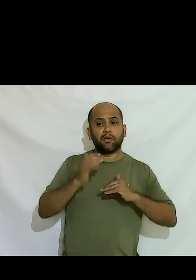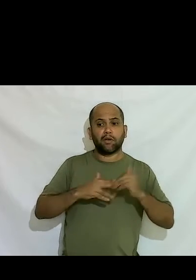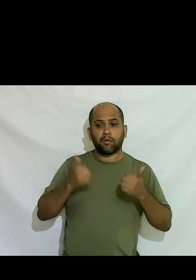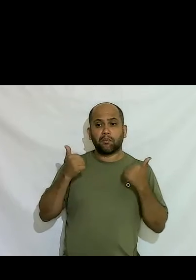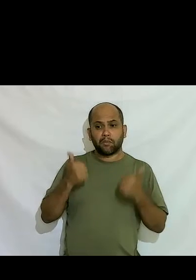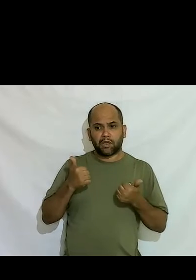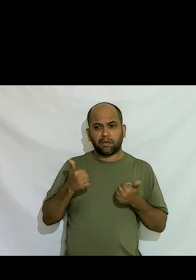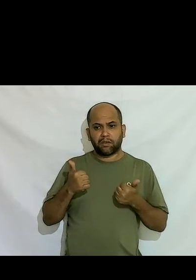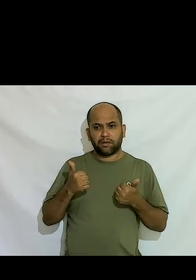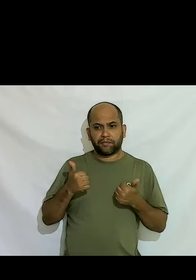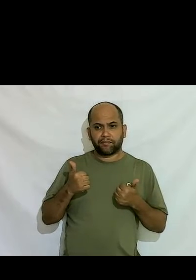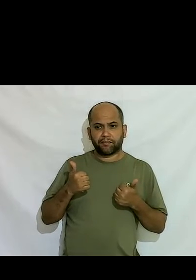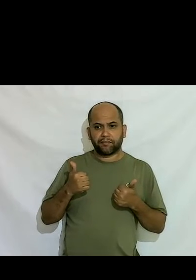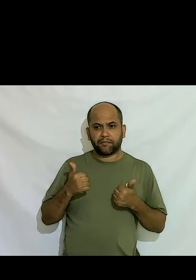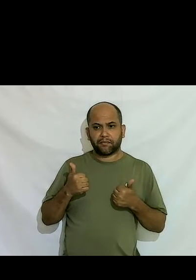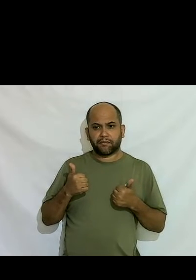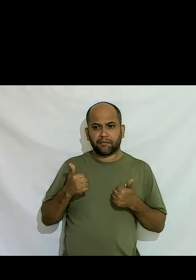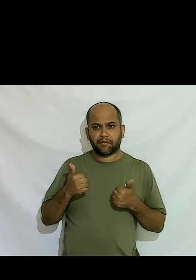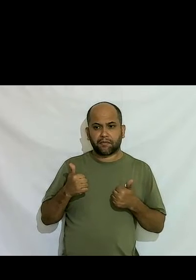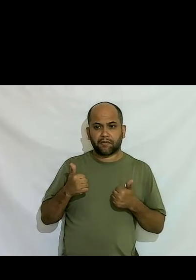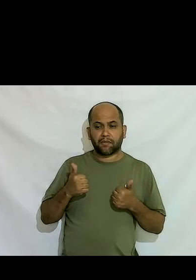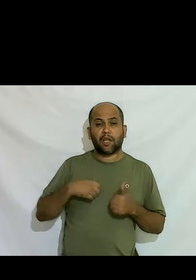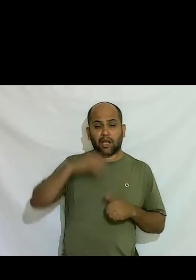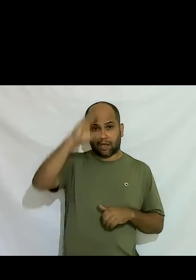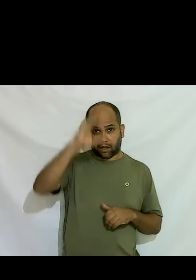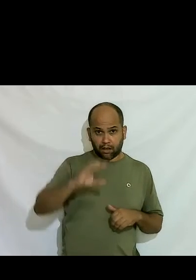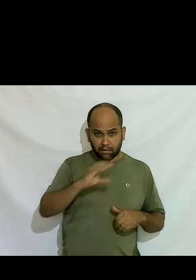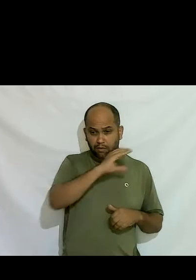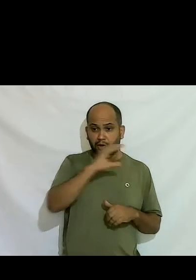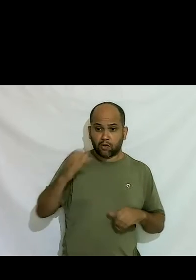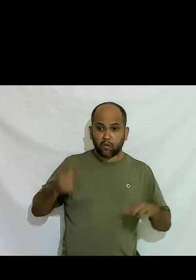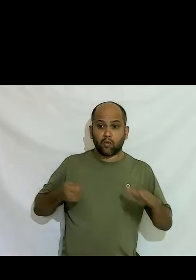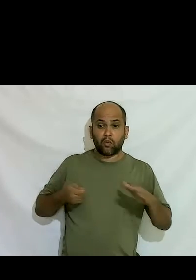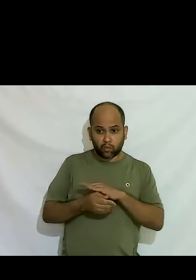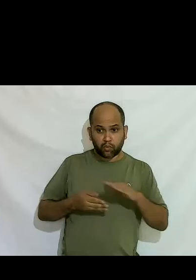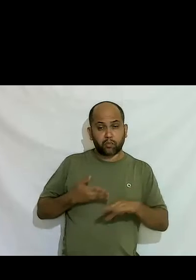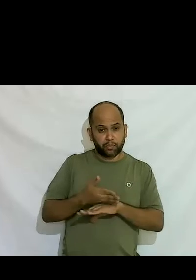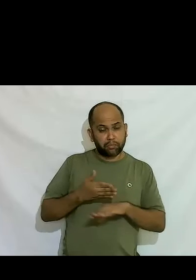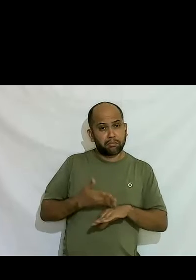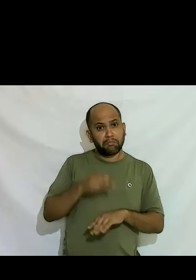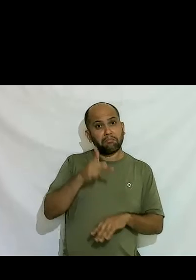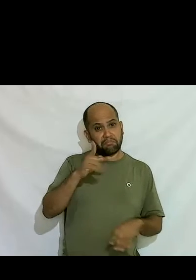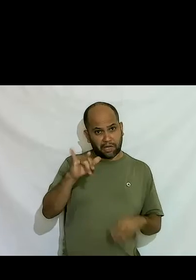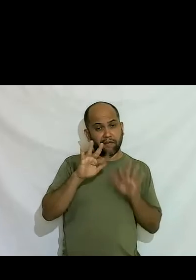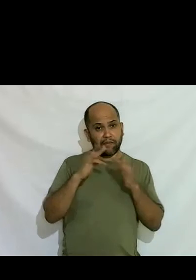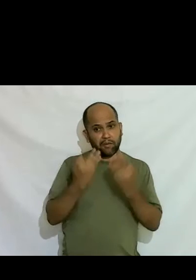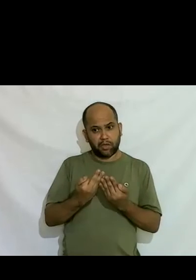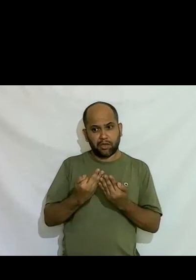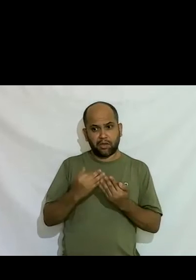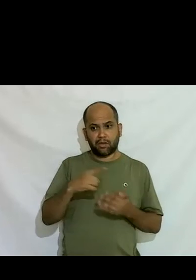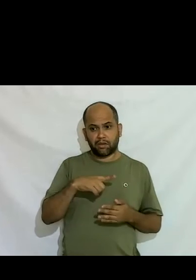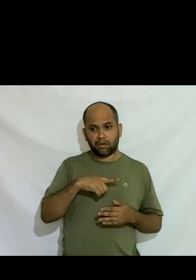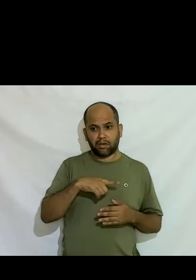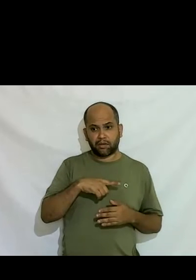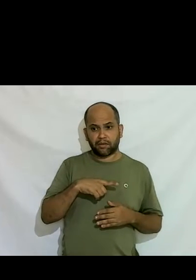minoria né católico praticante bom pai de família né se